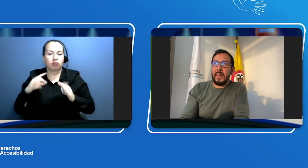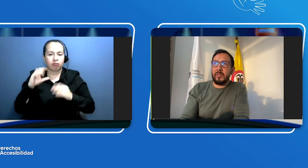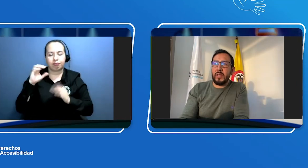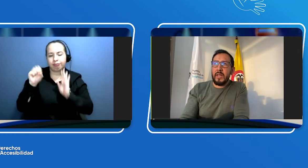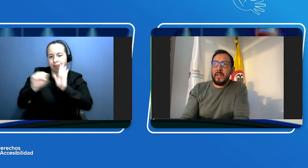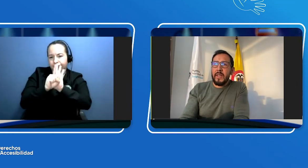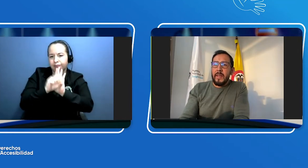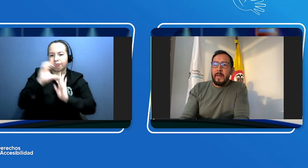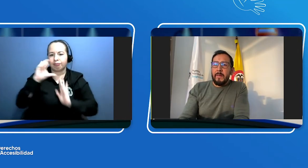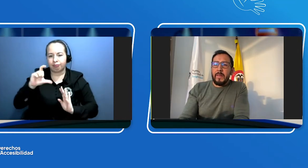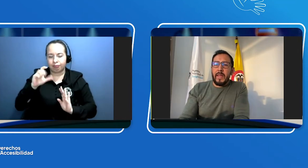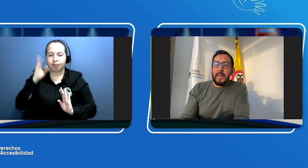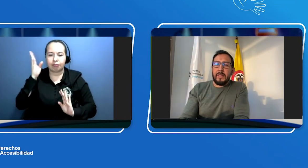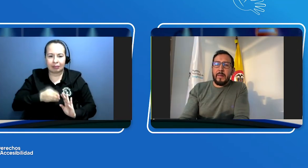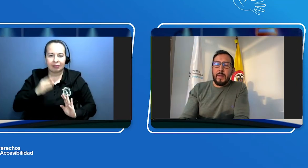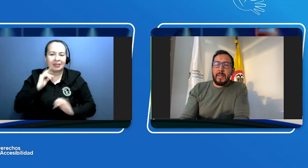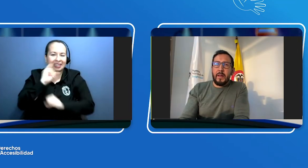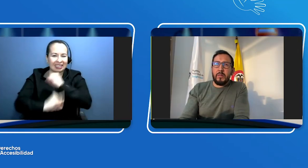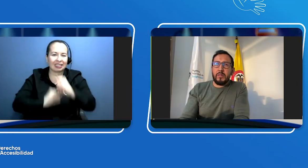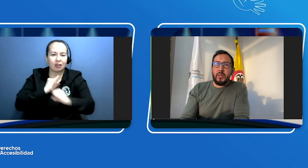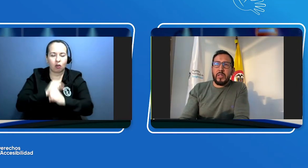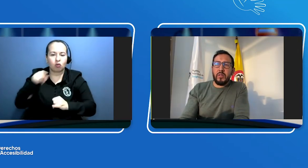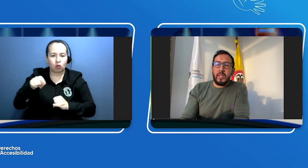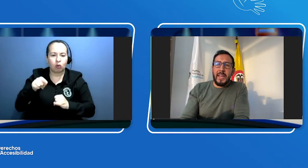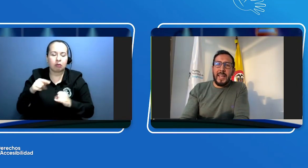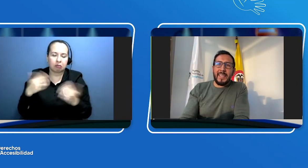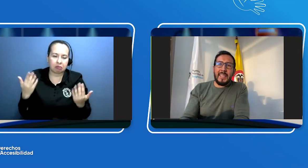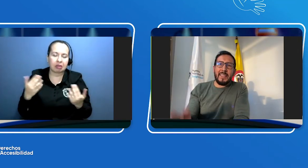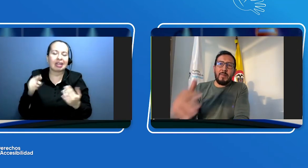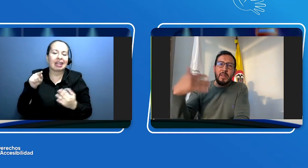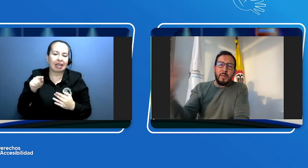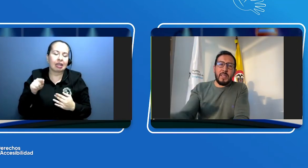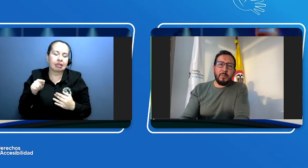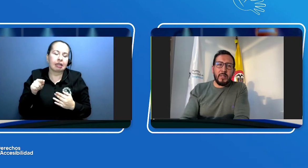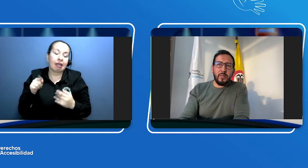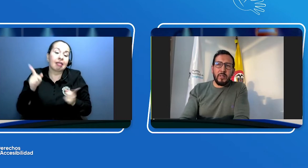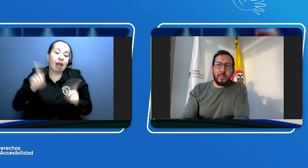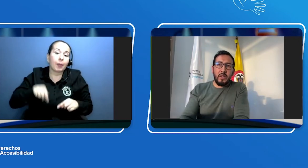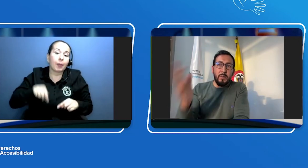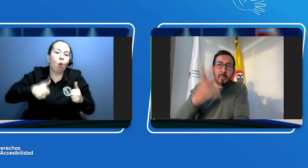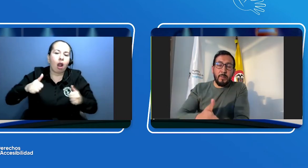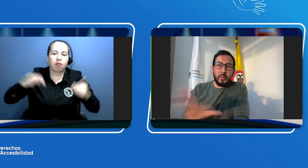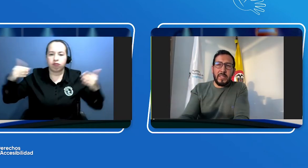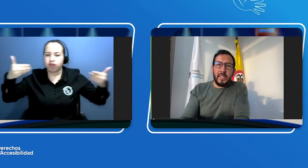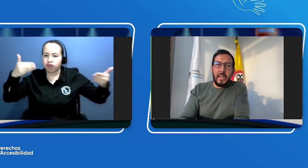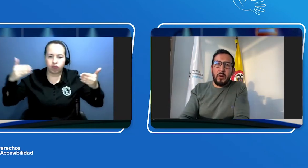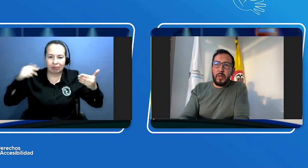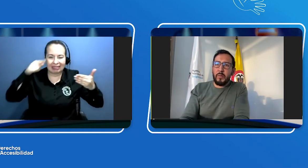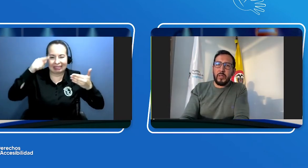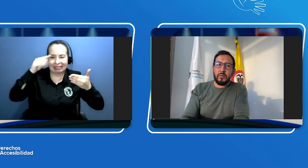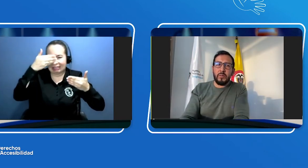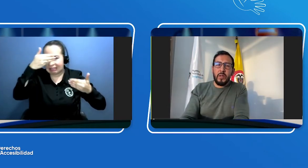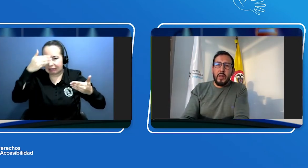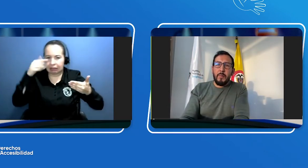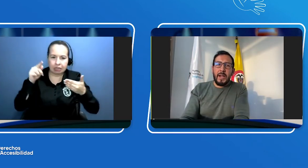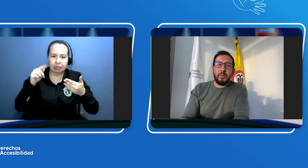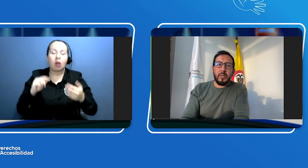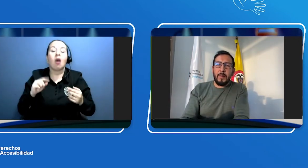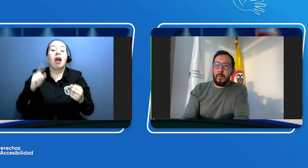de pérdida de audición de sordera y también mis adaptaciones y lo más importante recordemos esto para la sordera profunda